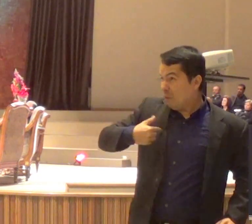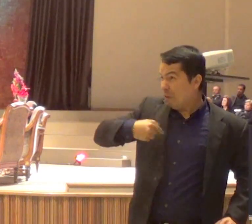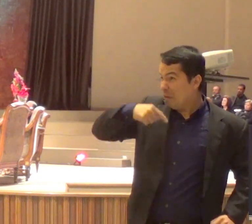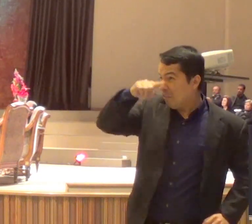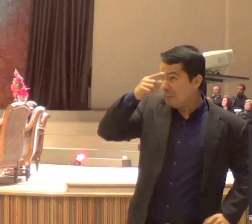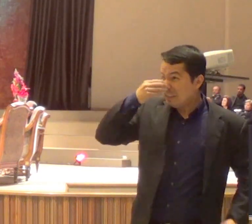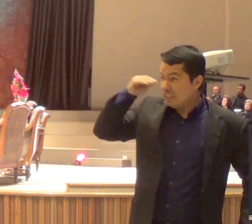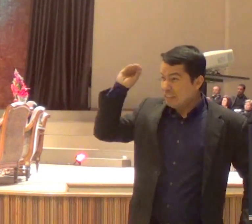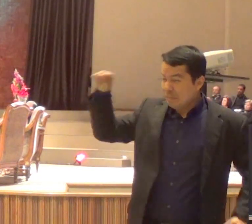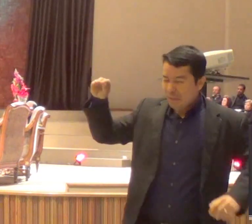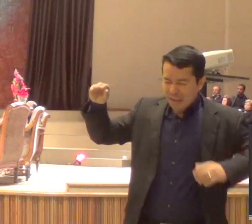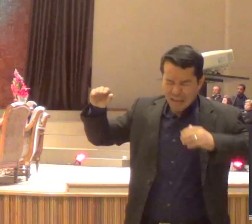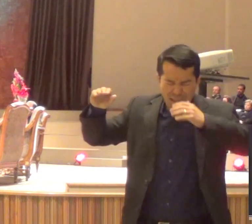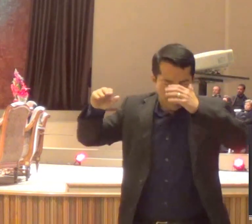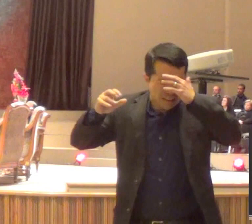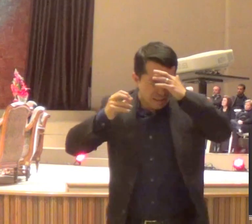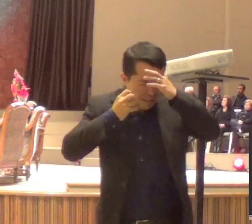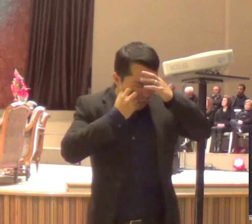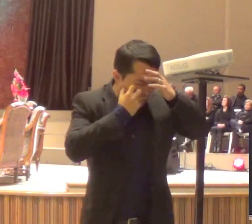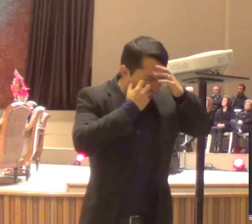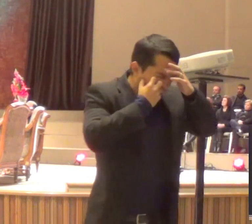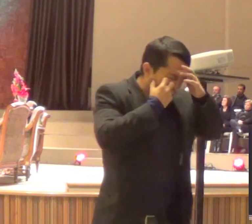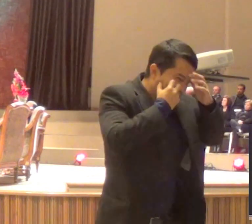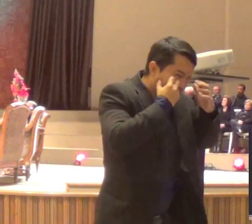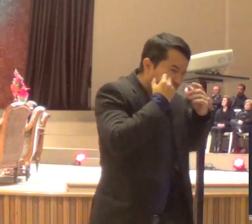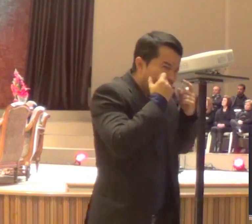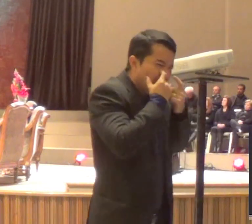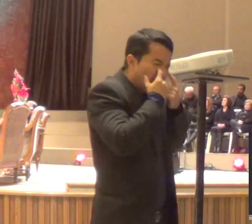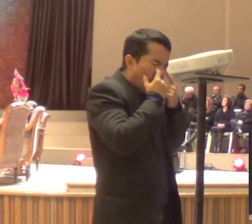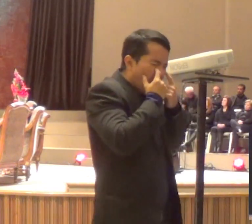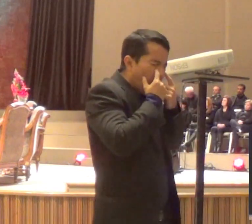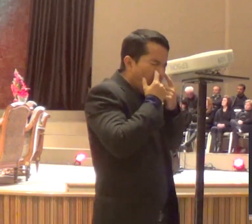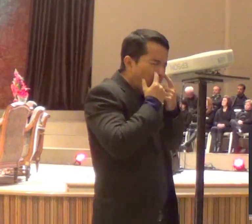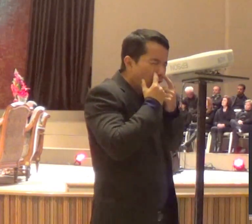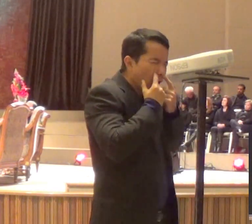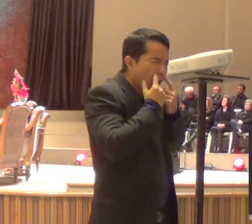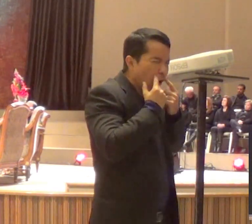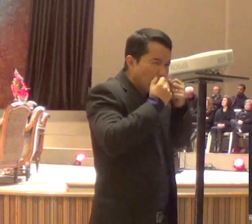e diz que naquela hora, Pedro não aguentou, caiu em um choro,